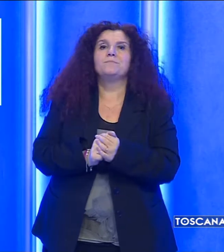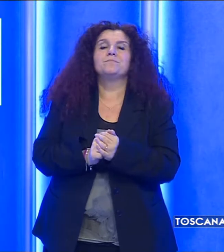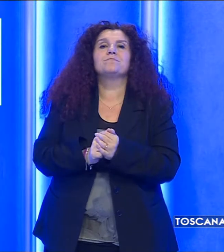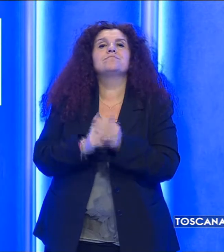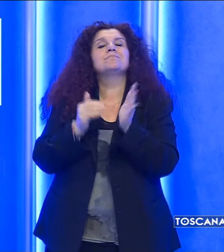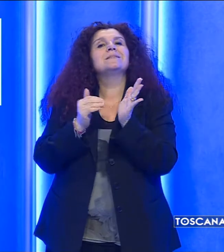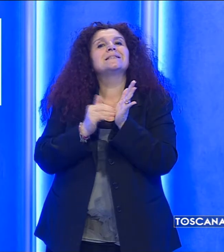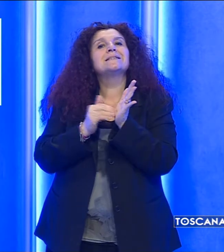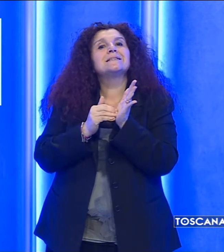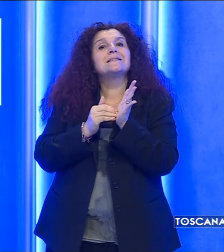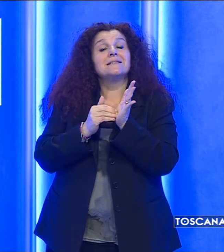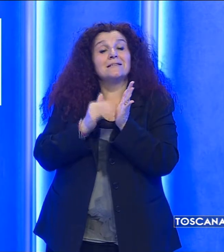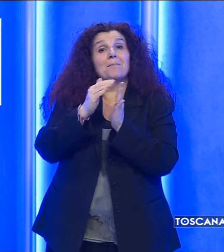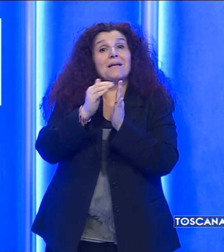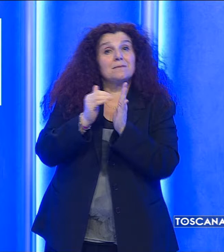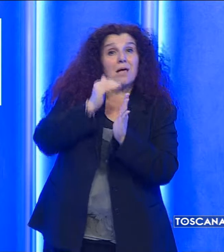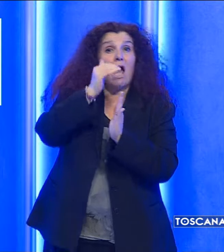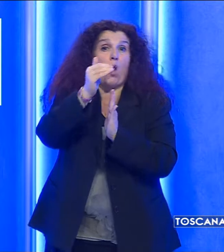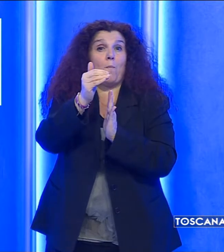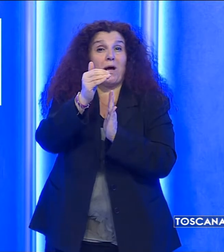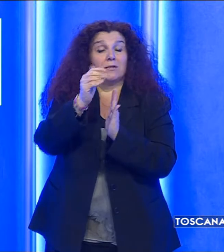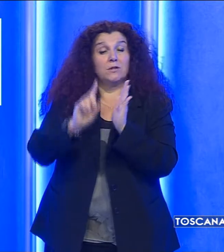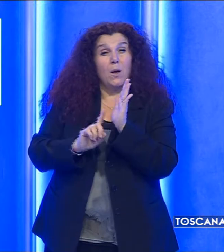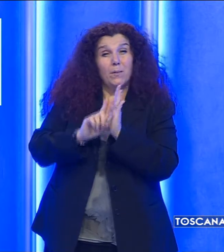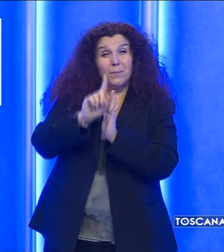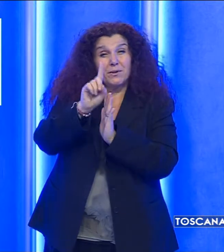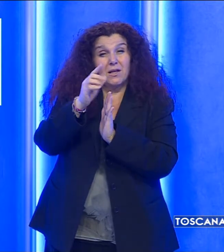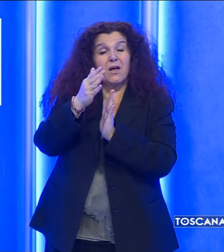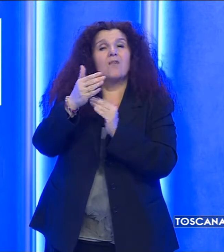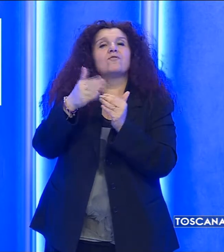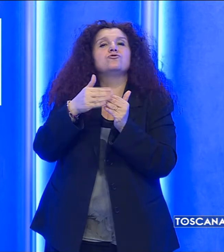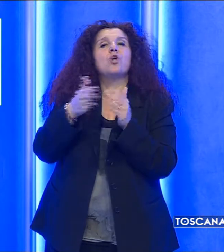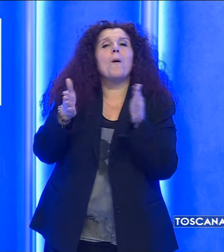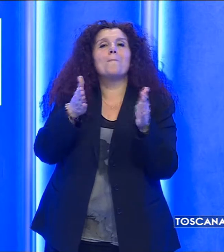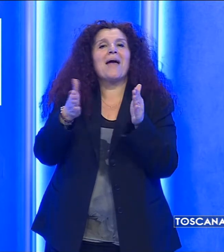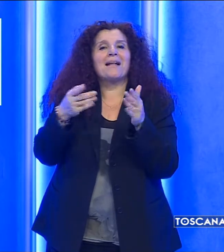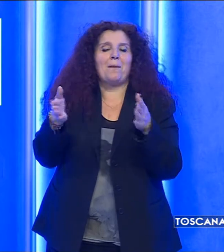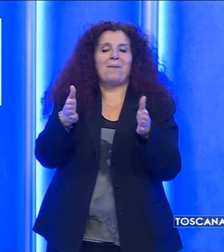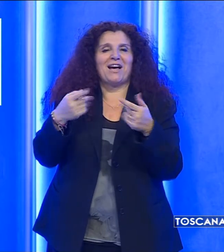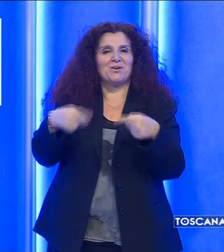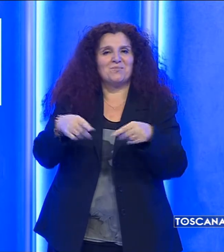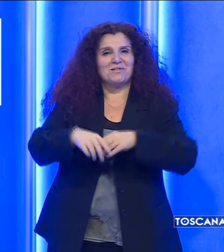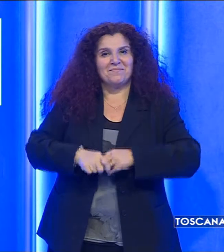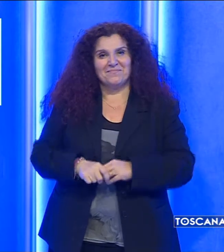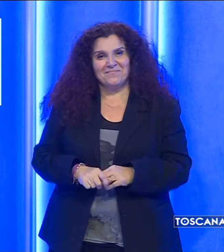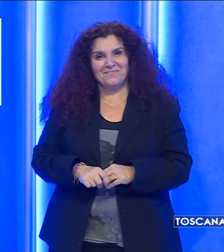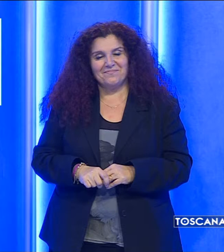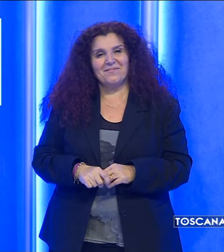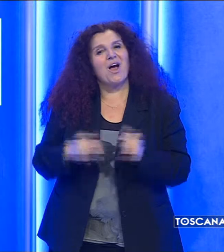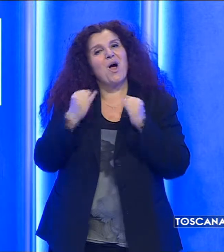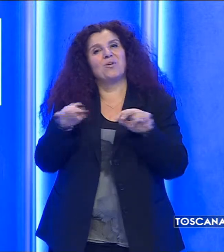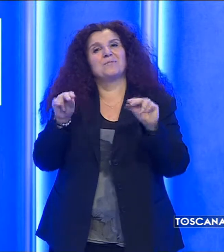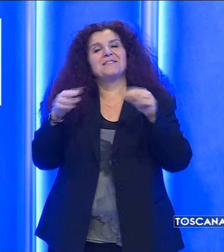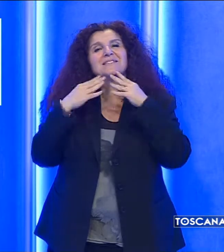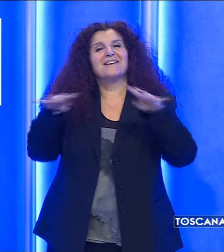Temperature in aumento le massime, con valori prossimi alle medie del periodo. Era l